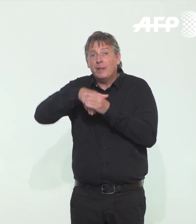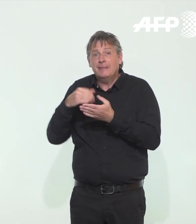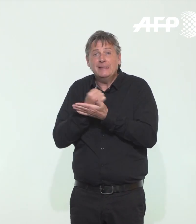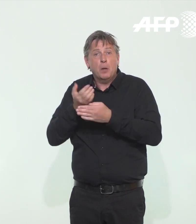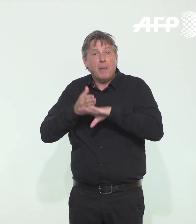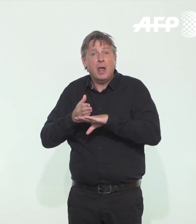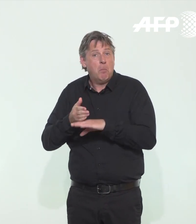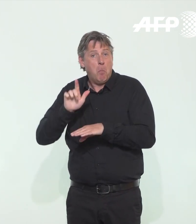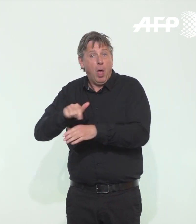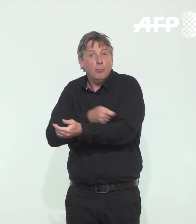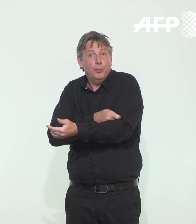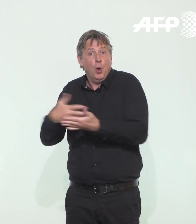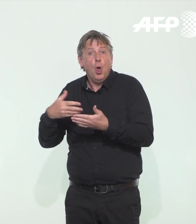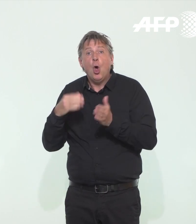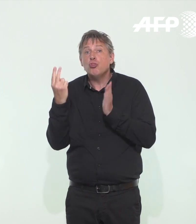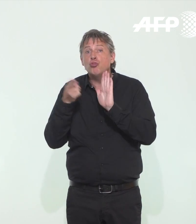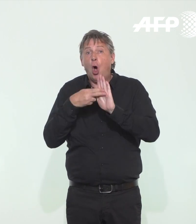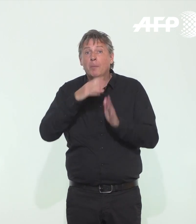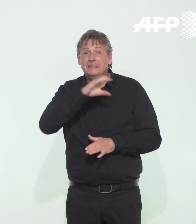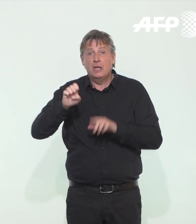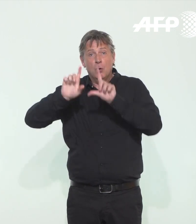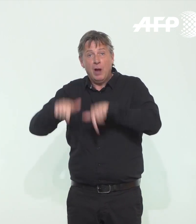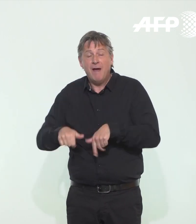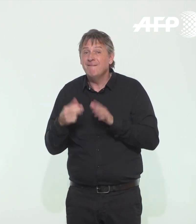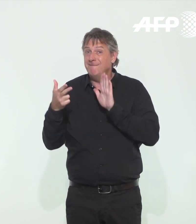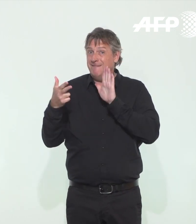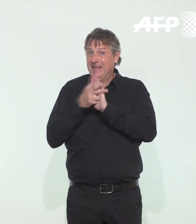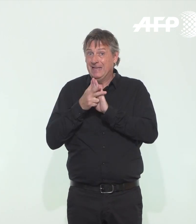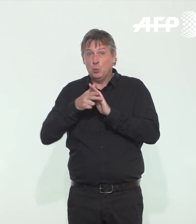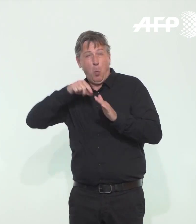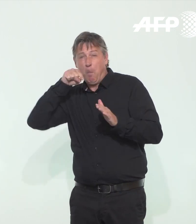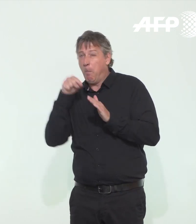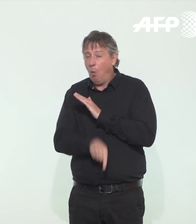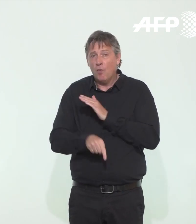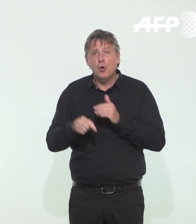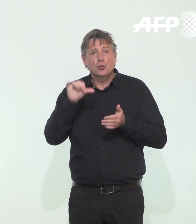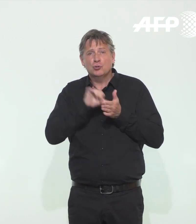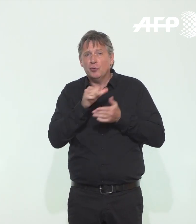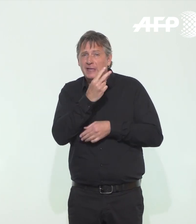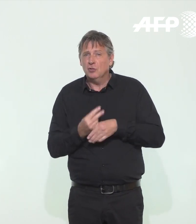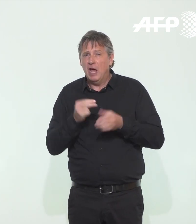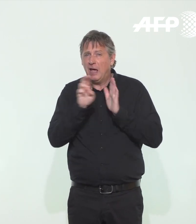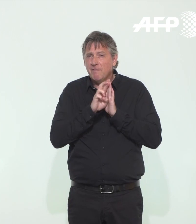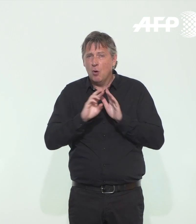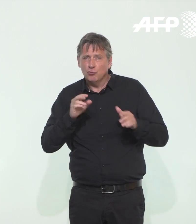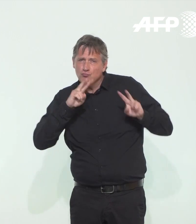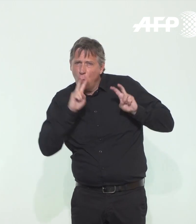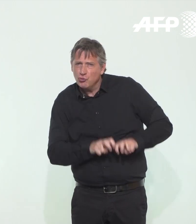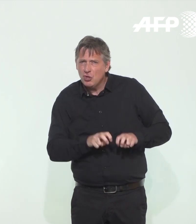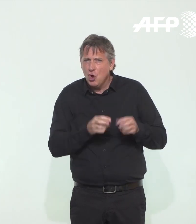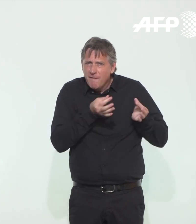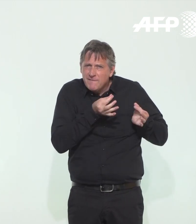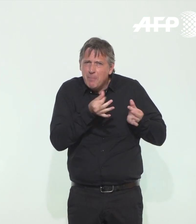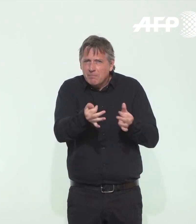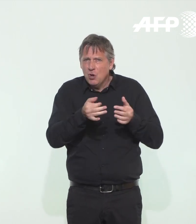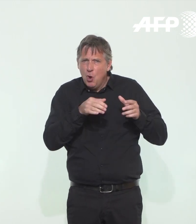qui disposent déjà de la norme CE et qui font l'objet d'une validation très poussée par le Centre national de référence sur leur fiabilité, sur leur sensibilité,